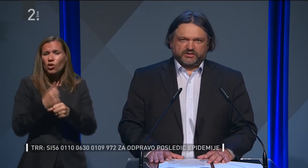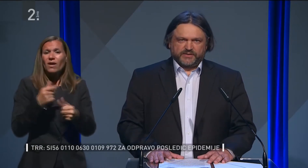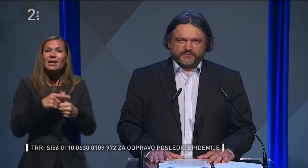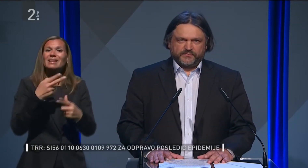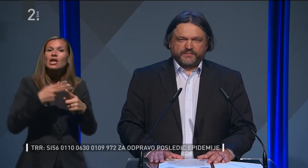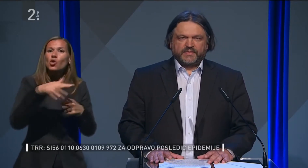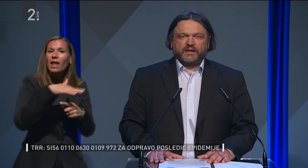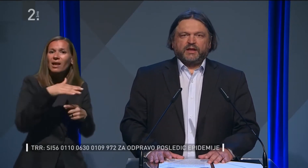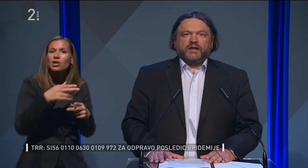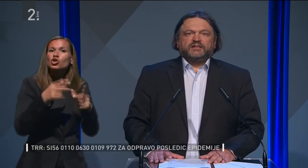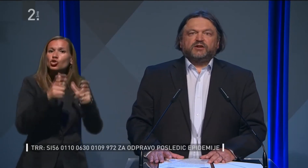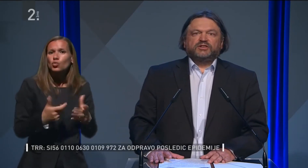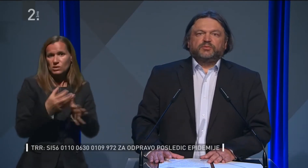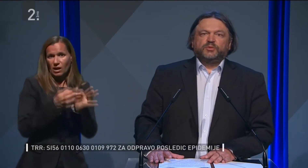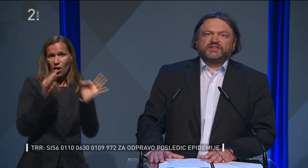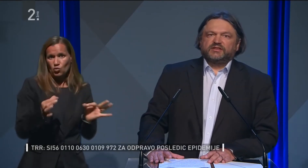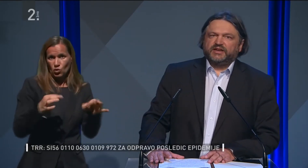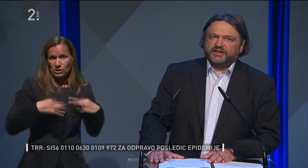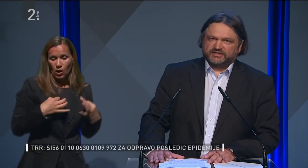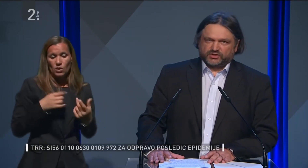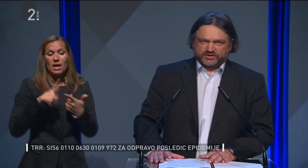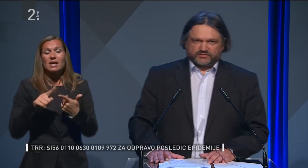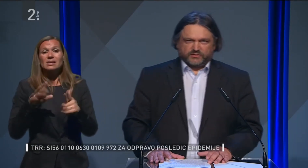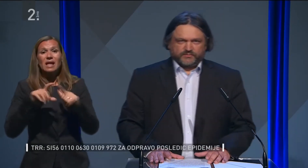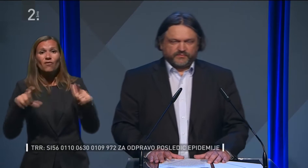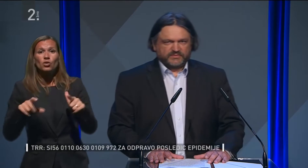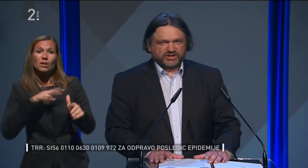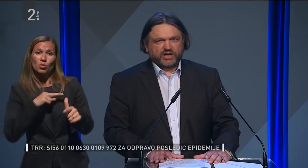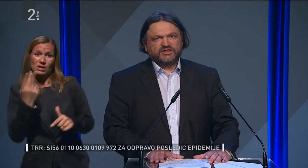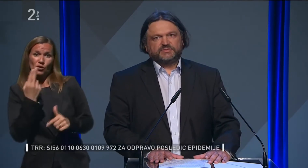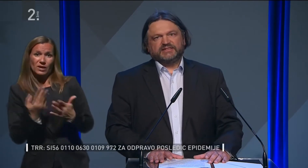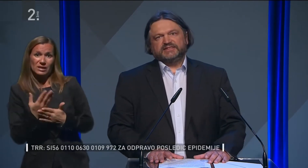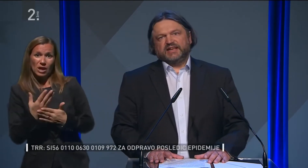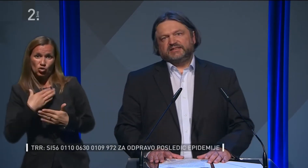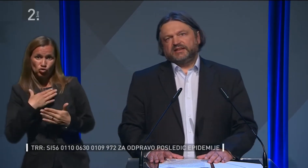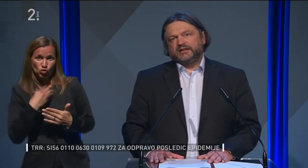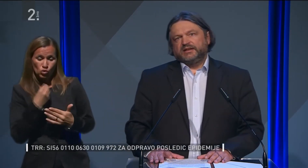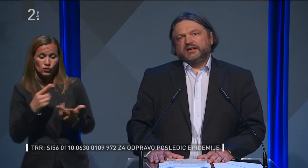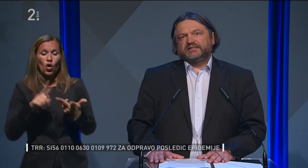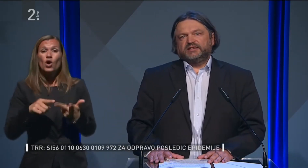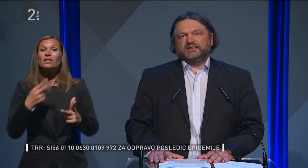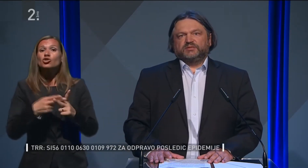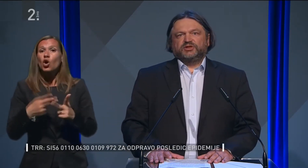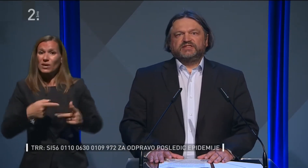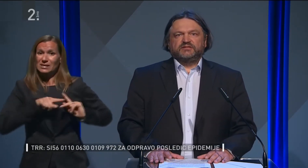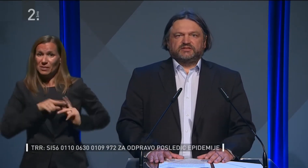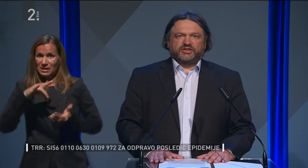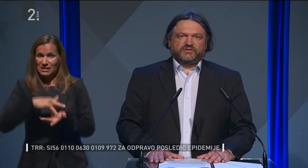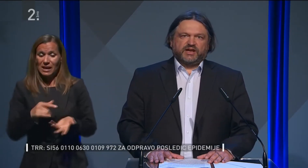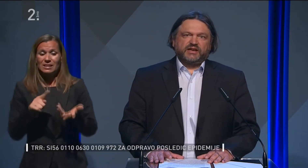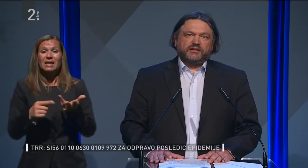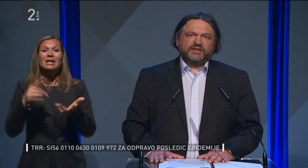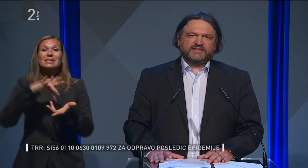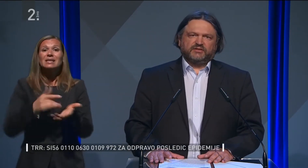javno zdravje, Zavod Republike Slovenije za šolstvo, Državni izpitni centr, centr za poklicno